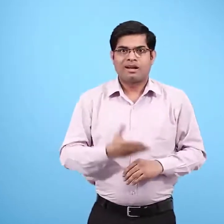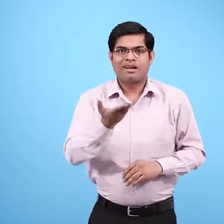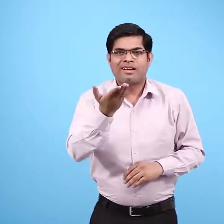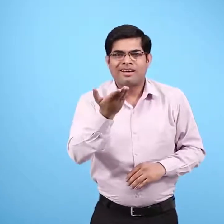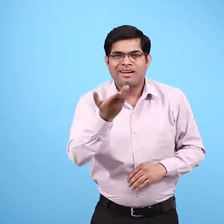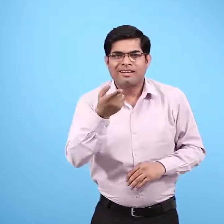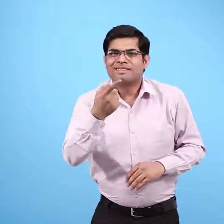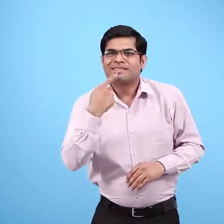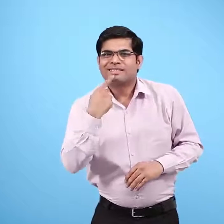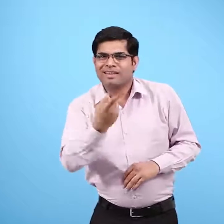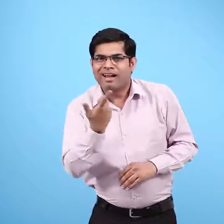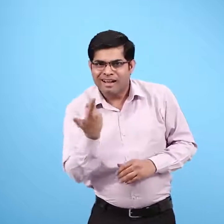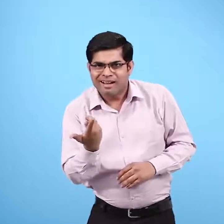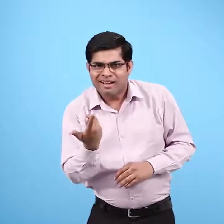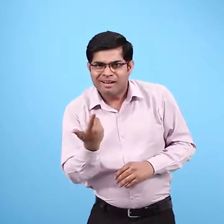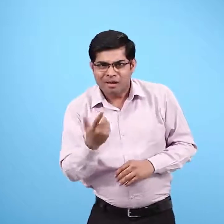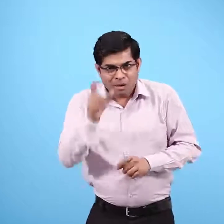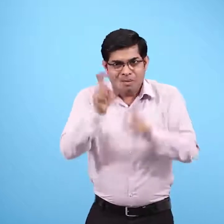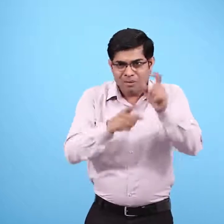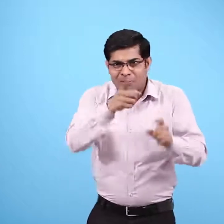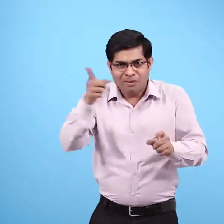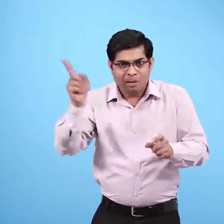क्या कहा तुमने, पेट में गोली मार कर?